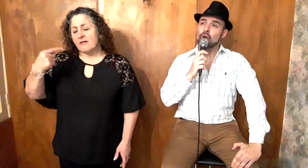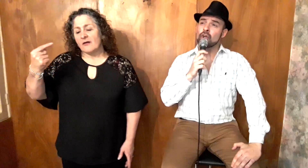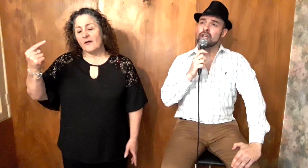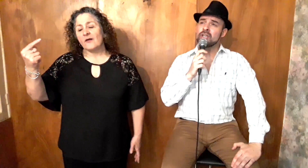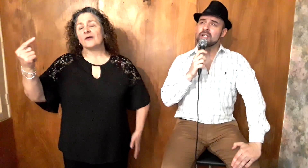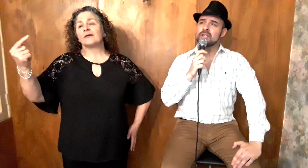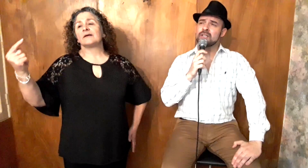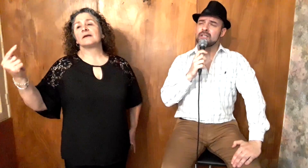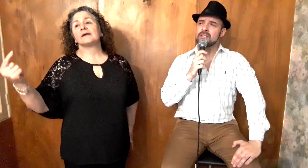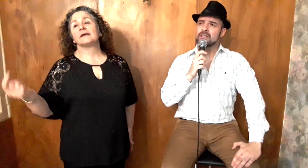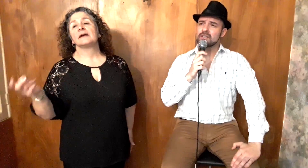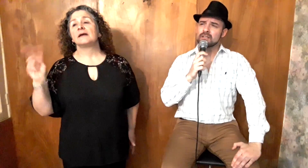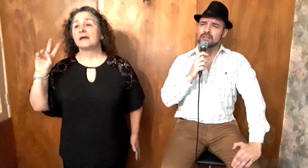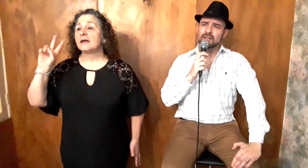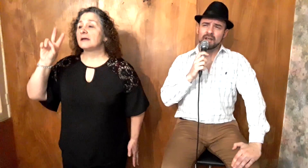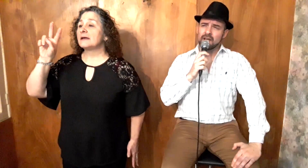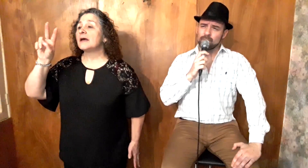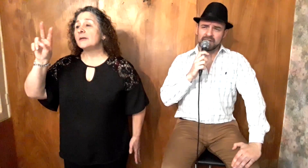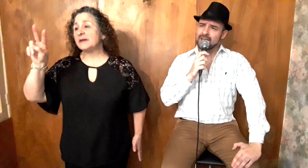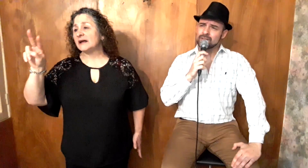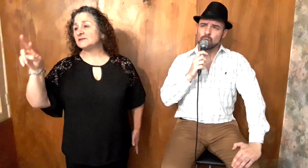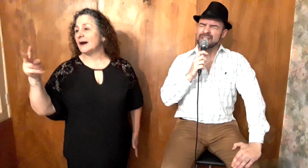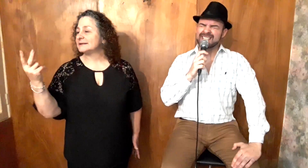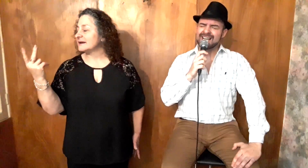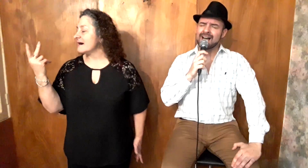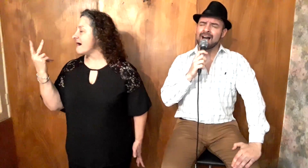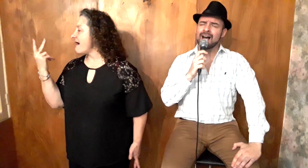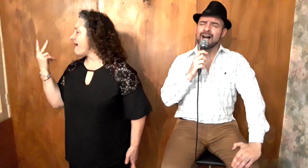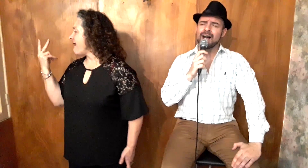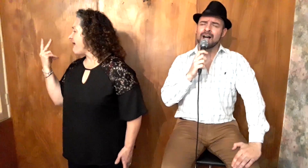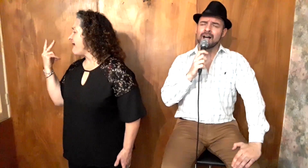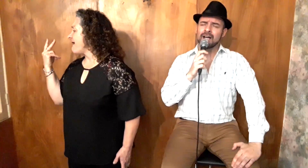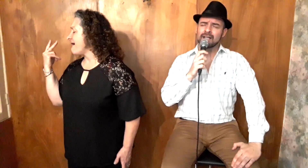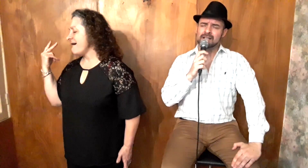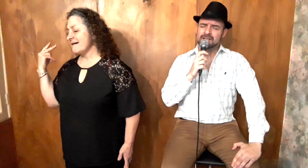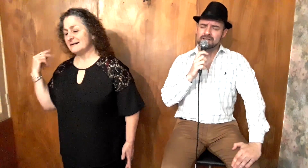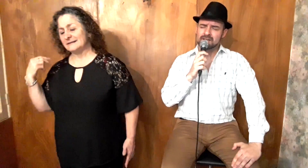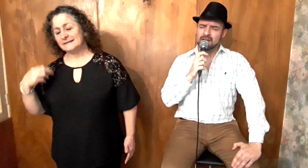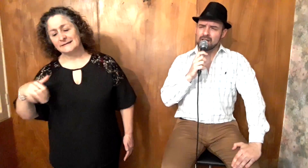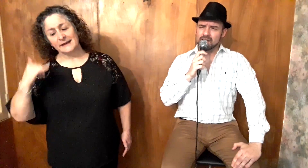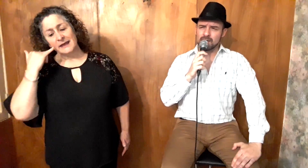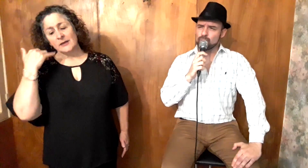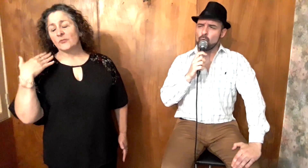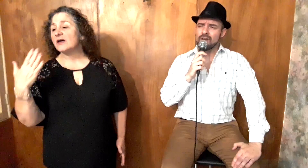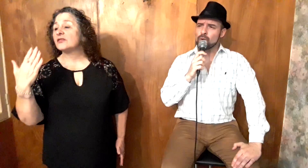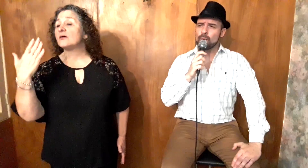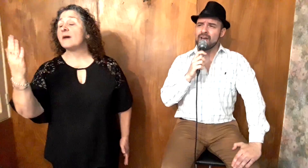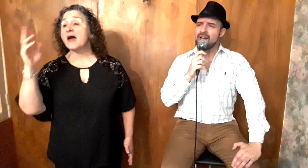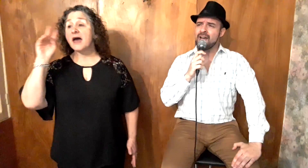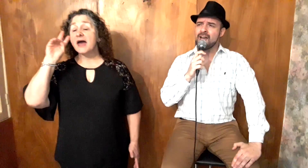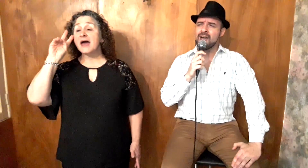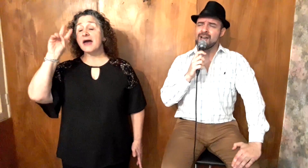Estoy mirando atrás y puedo ver